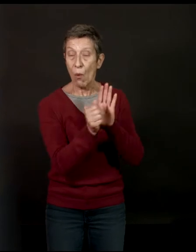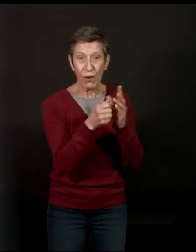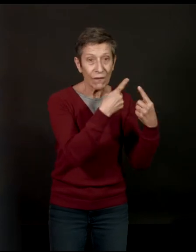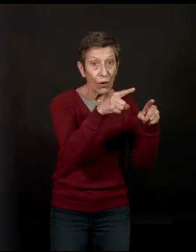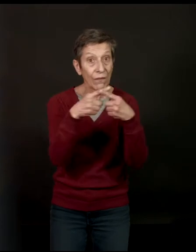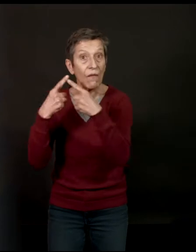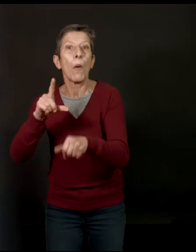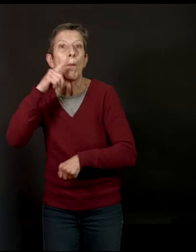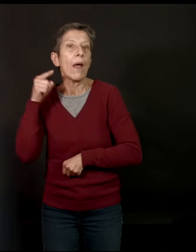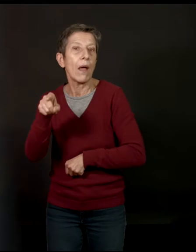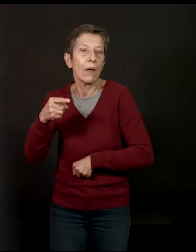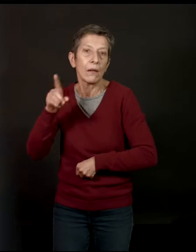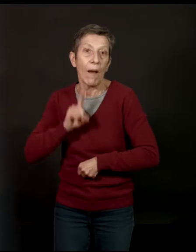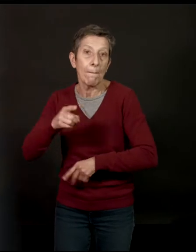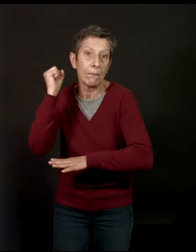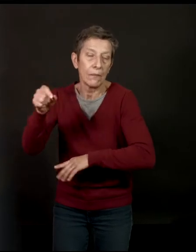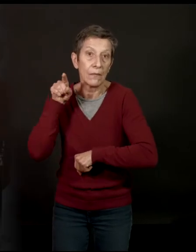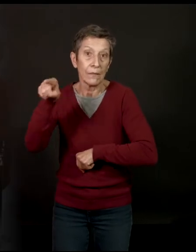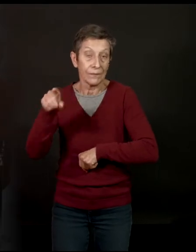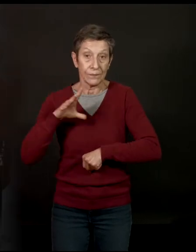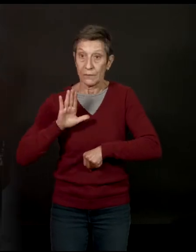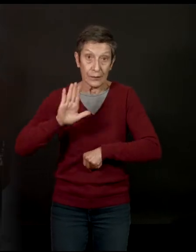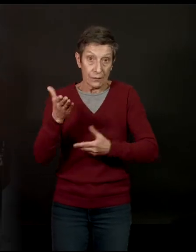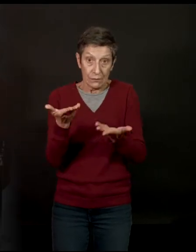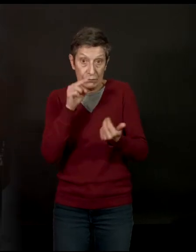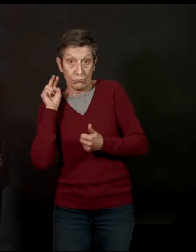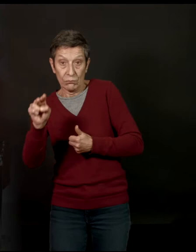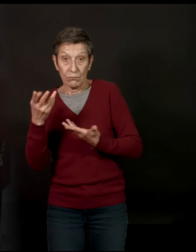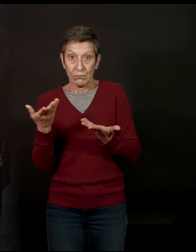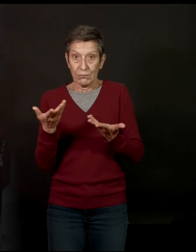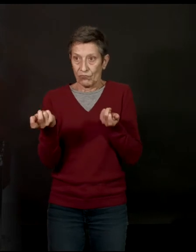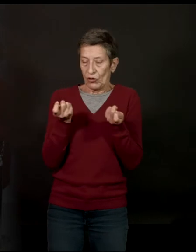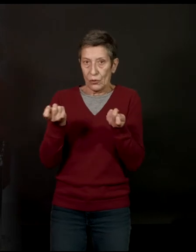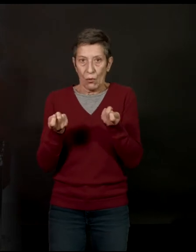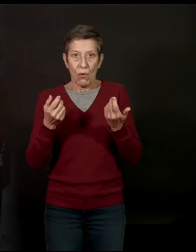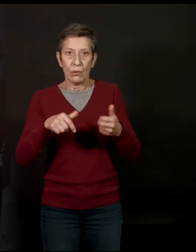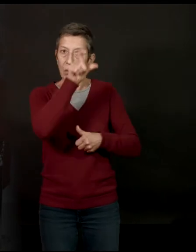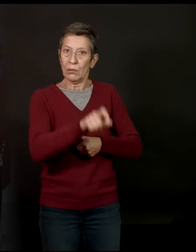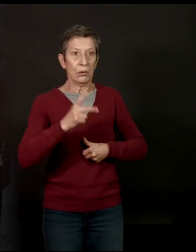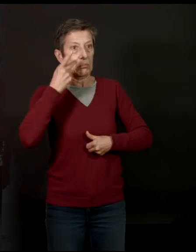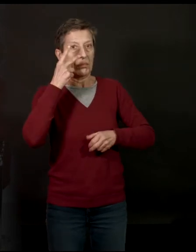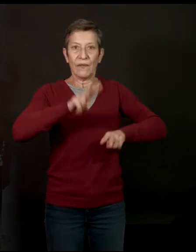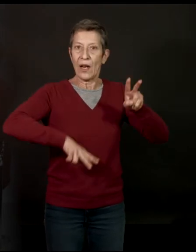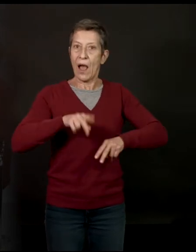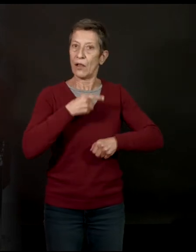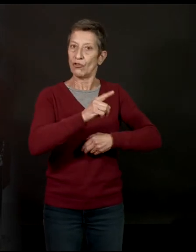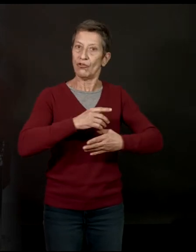C'est-à le père de la victime a une façon de le faire. C'est un des notables du village. Donc, il ne va pas l'affronter, évidemment, de la même manière que